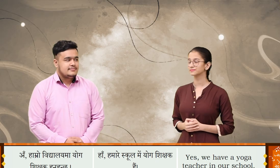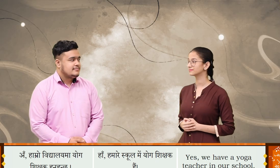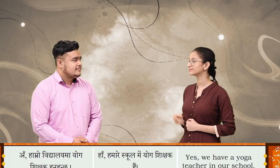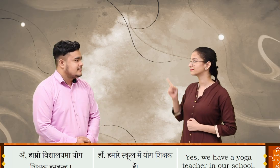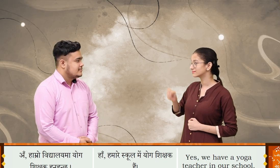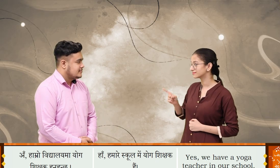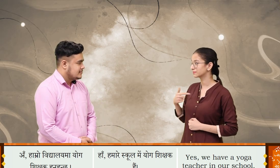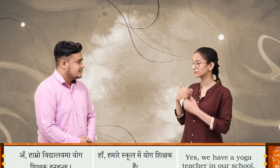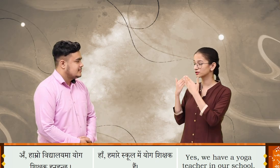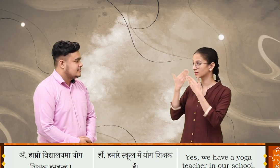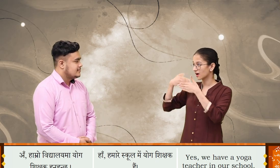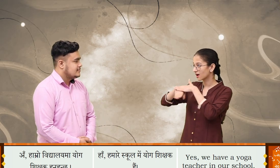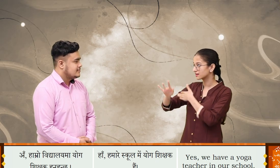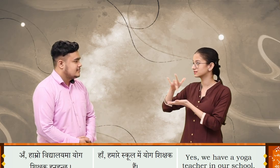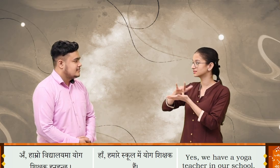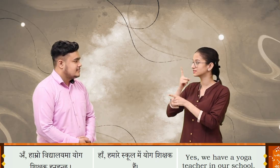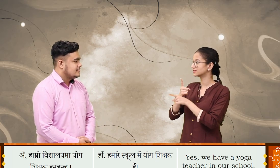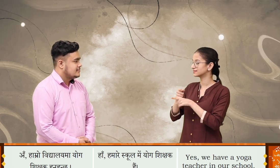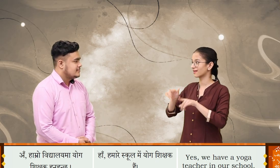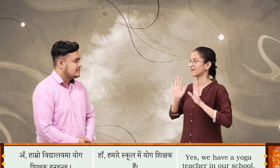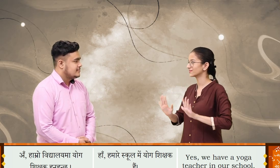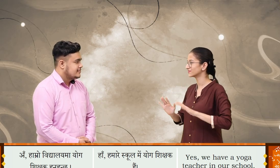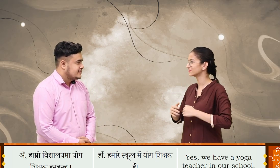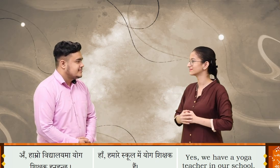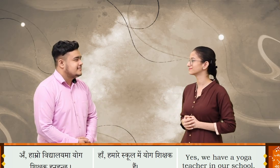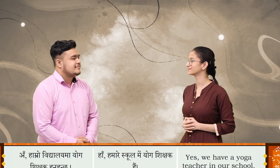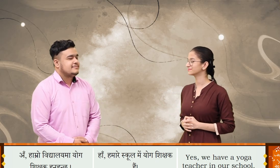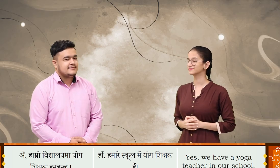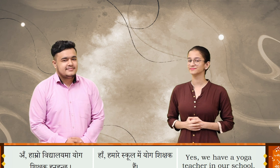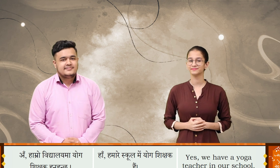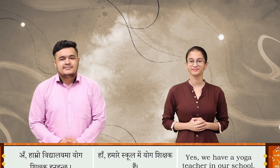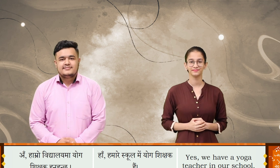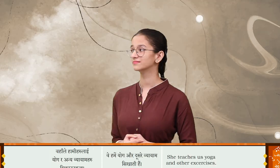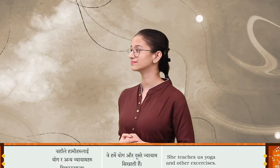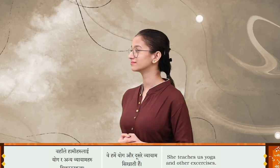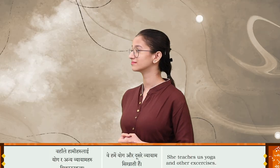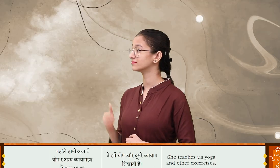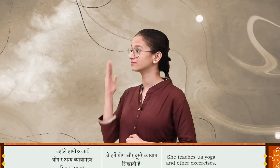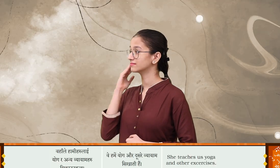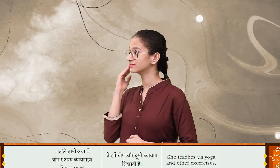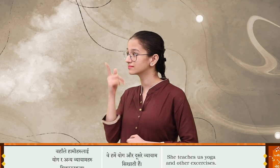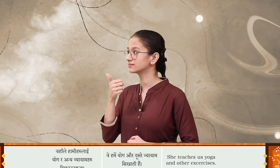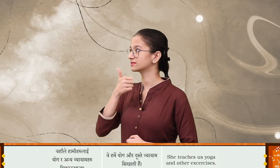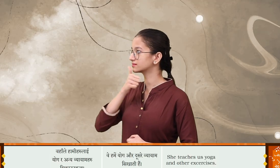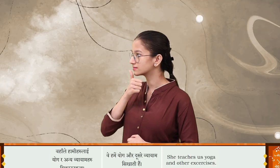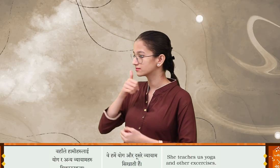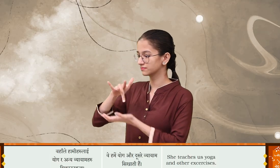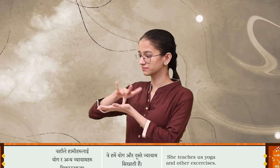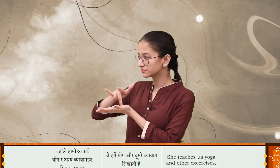आ, हम्रो विध्यालाई मा योग सिक्षक हुनुँँचा? माहाले हामे हरूलाई योगर